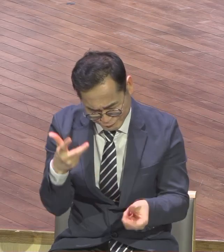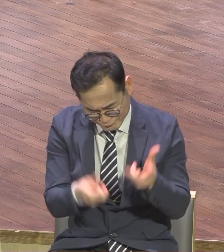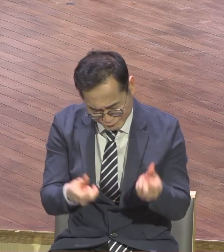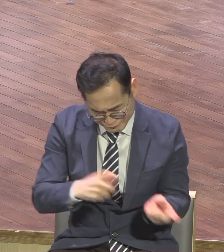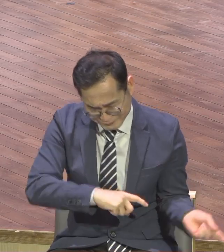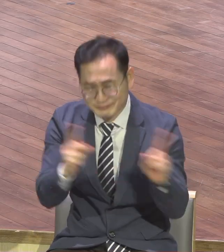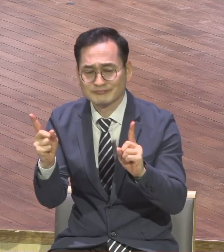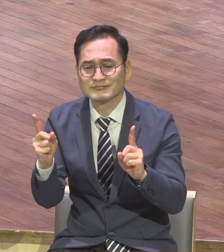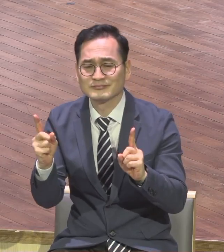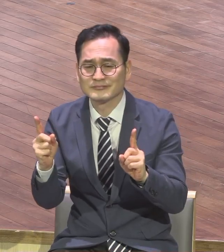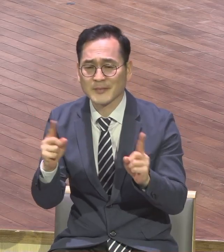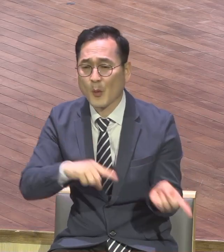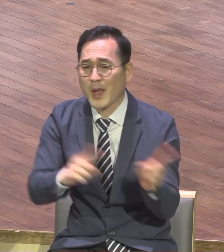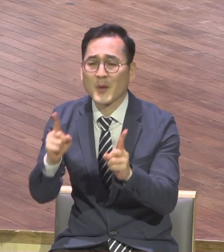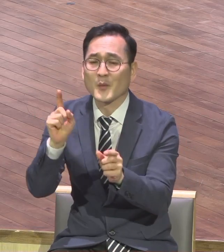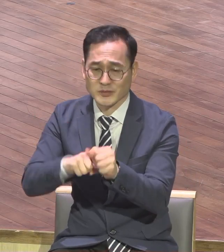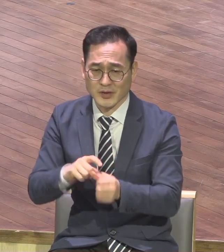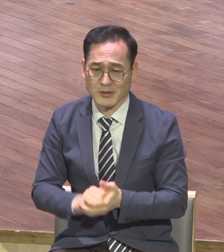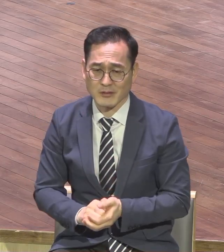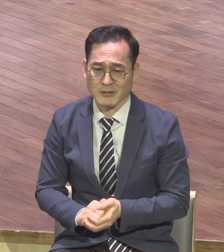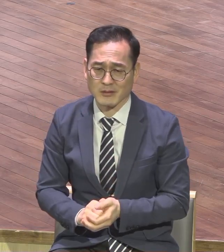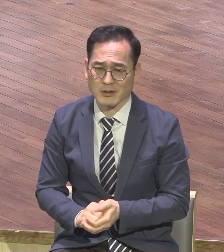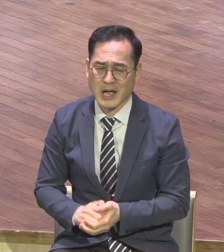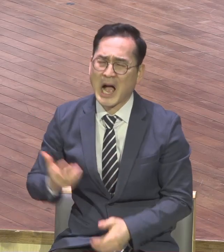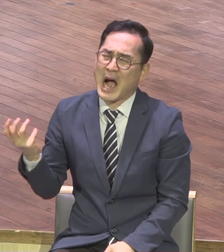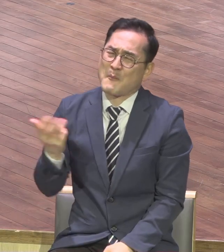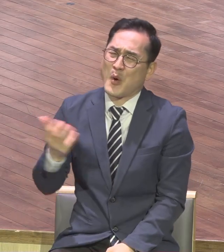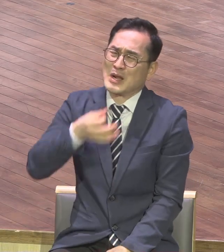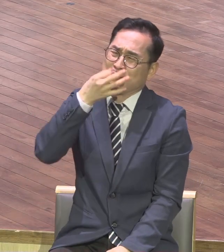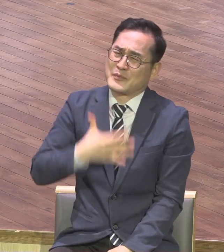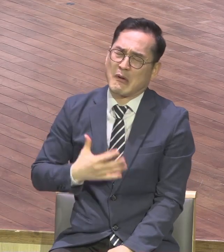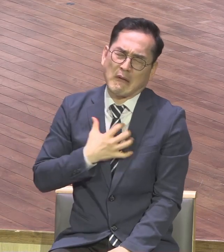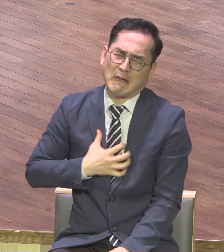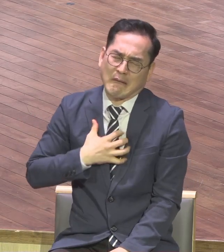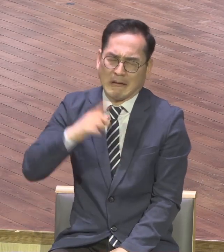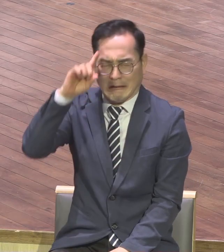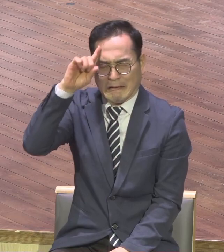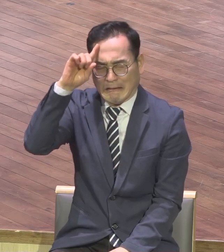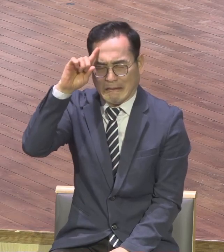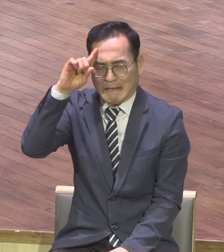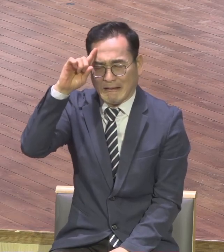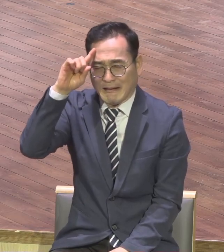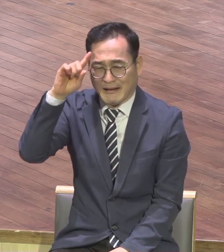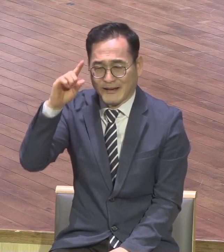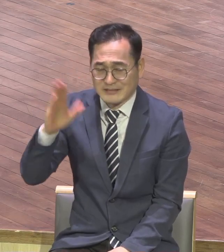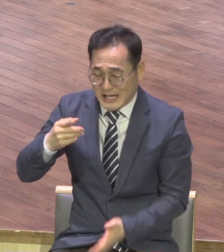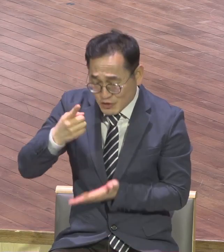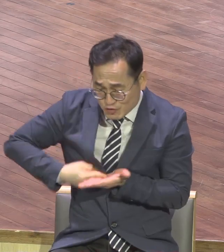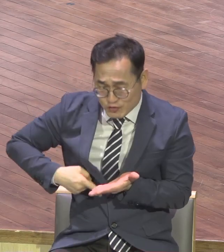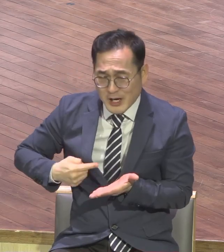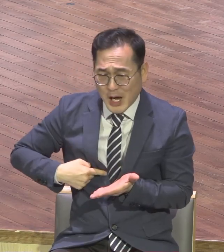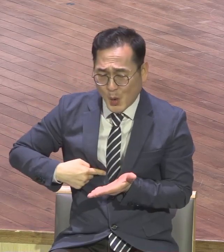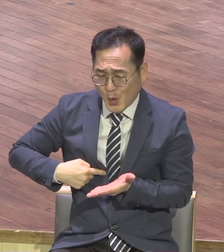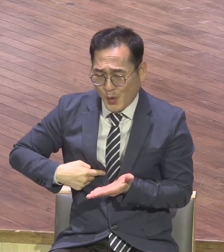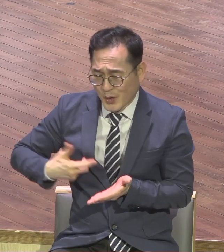아프지요 힘들지요 괴롭지요 그 회복이 되기까지 아프고 힘듭니다 고통스럽습니다